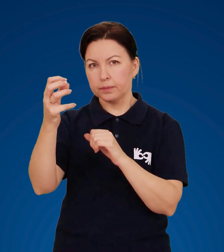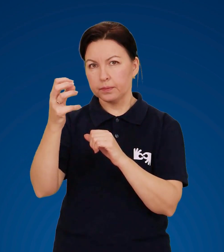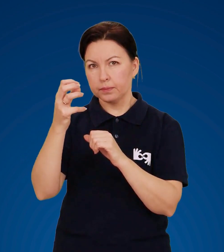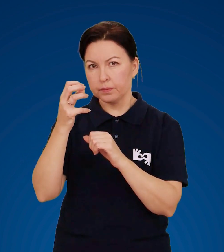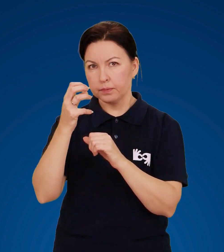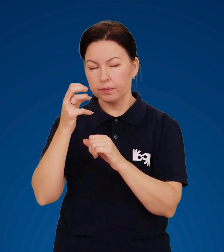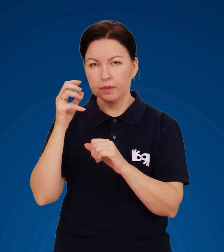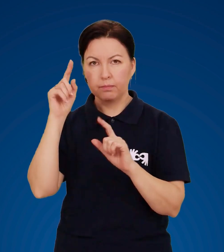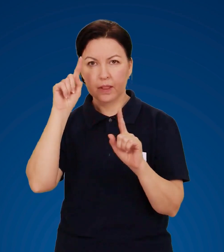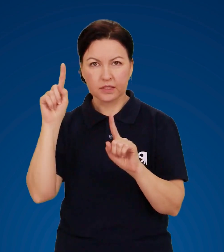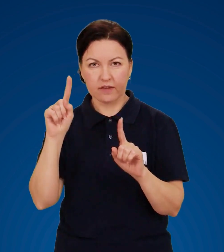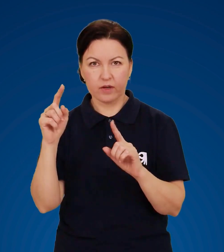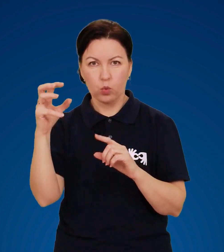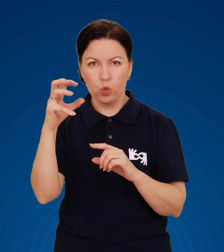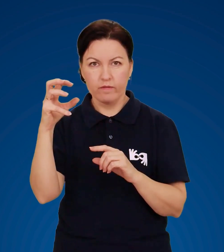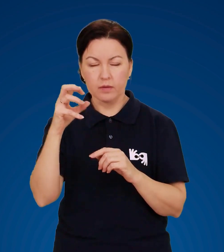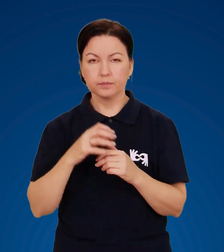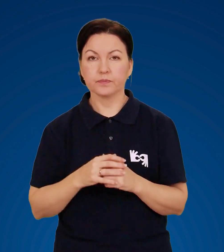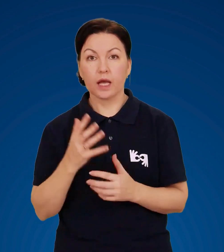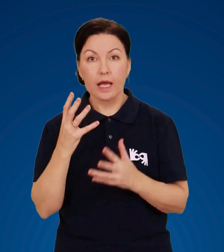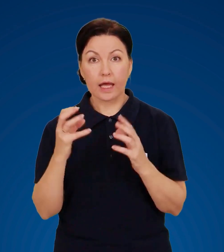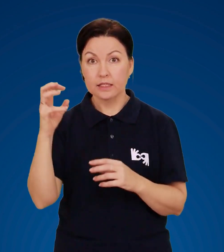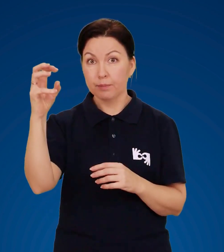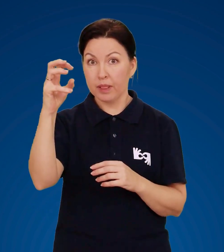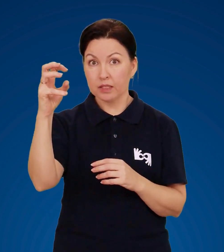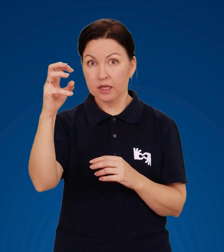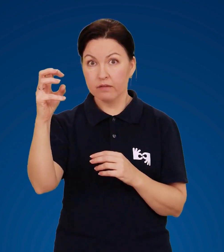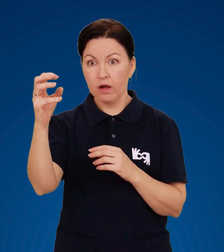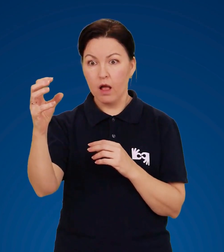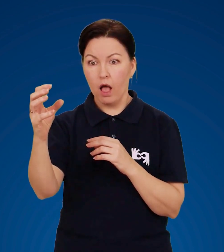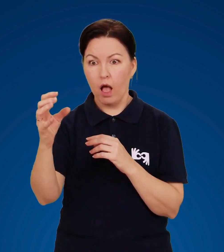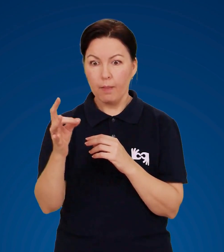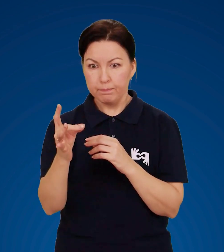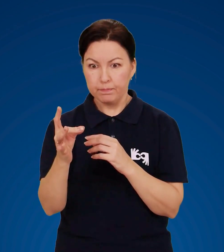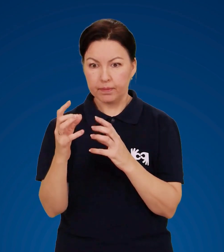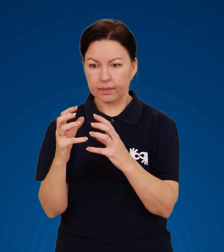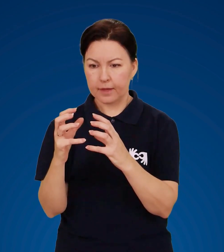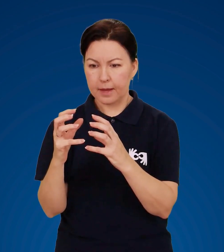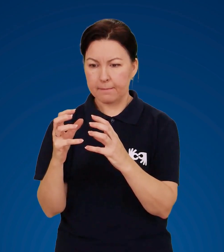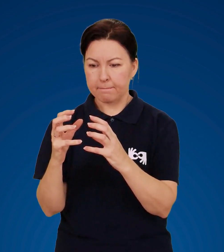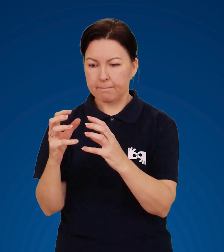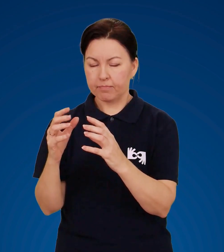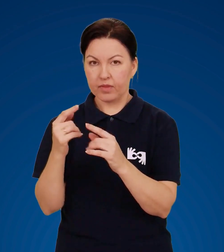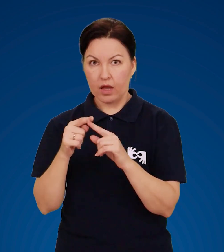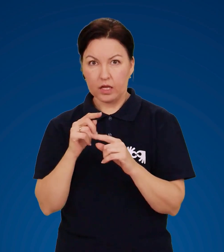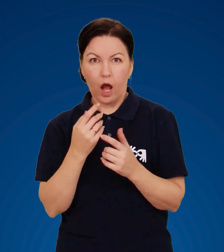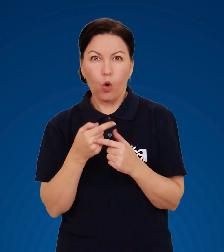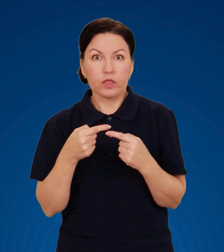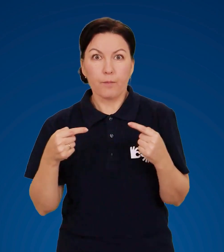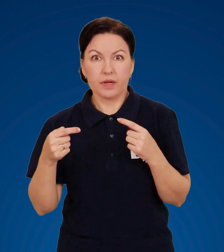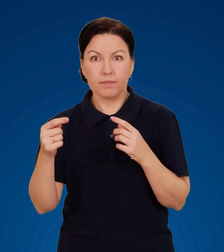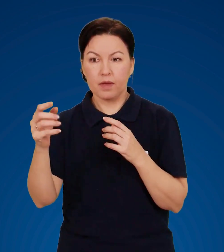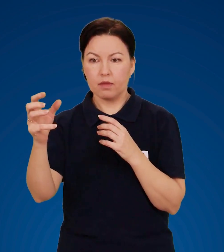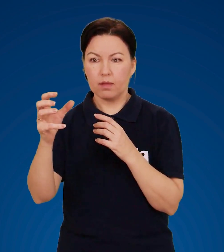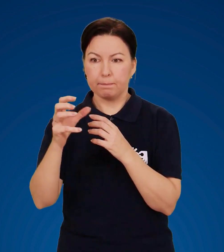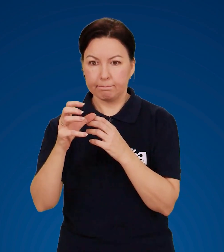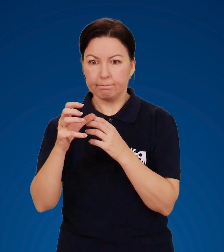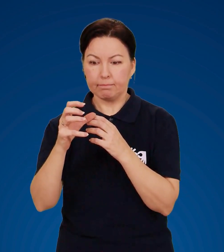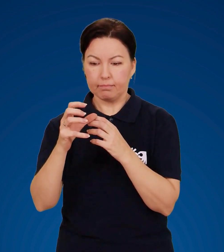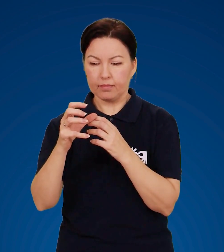кульової блискавки. Якщо блискавка прилипне до нього, обережно покладіть його на